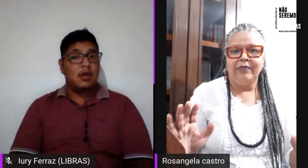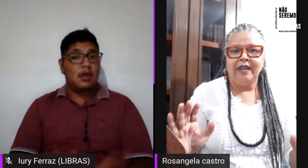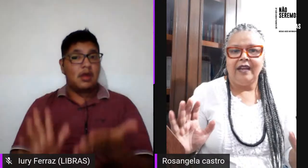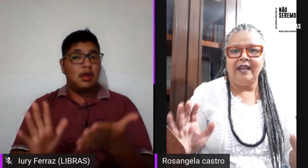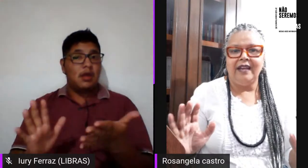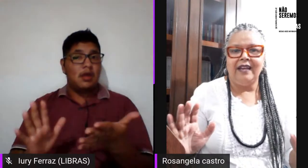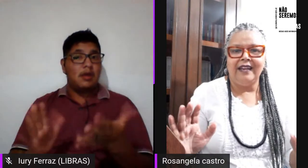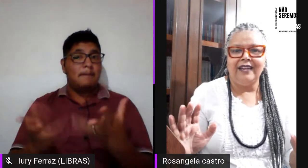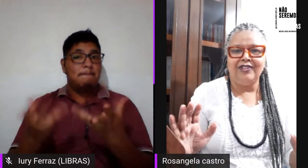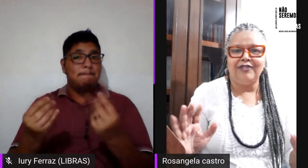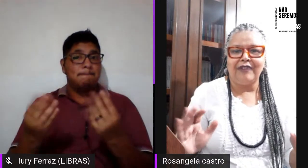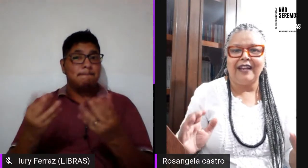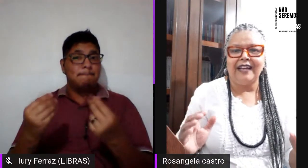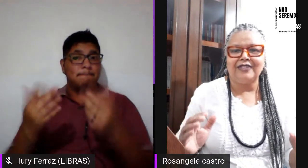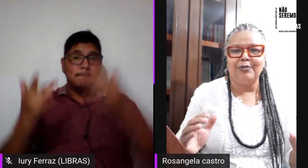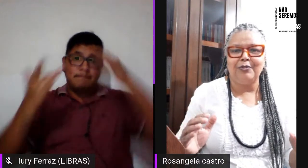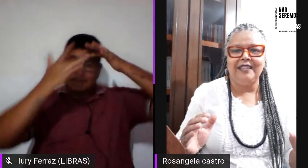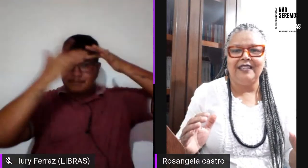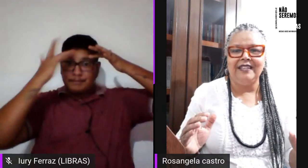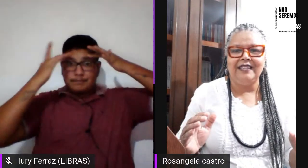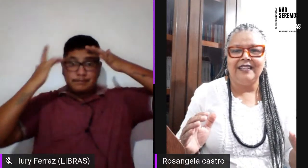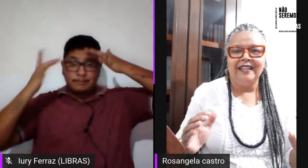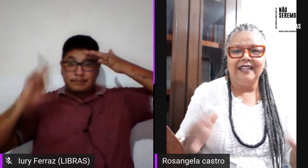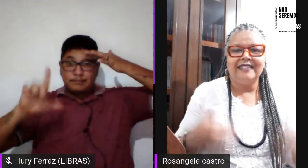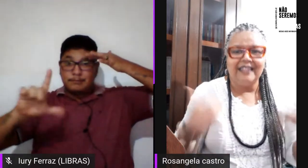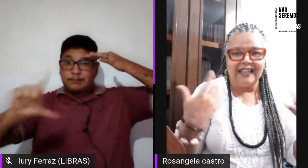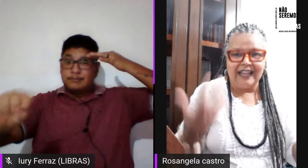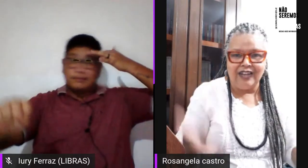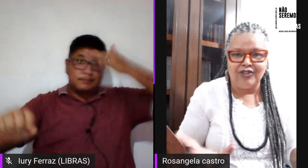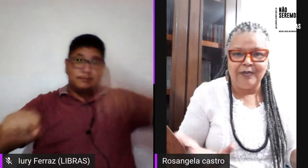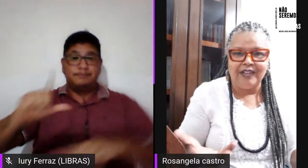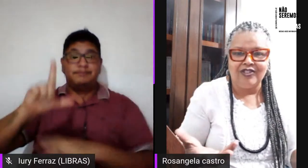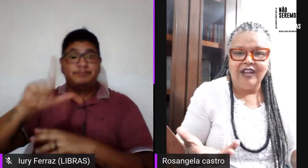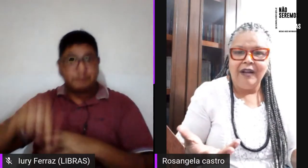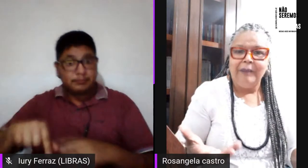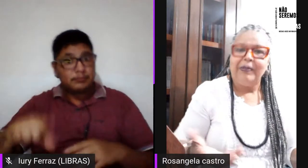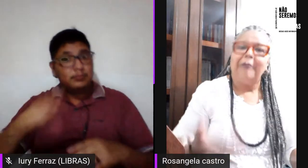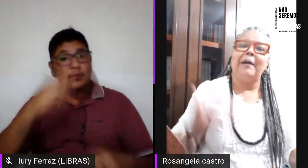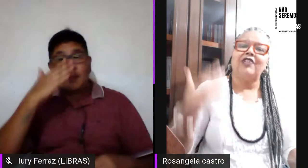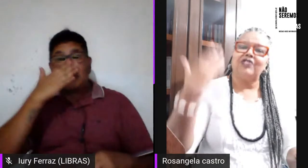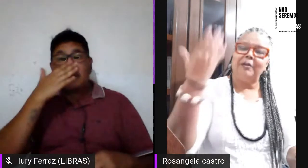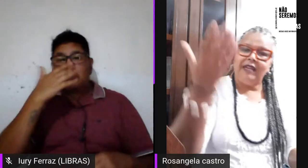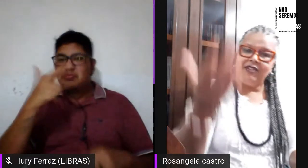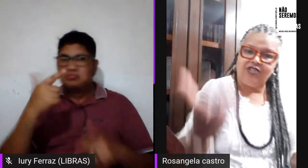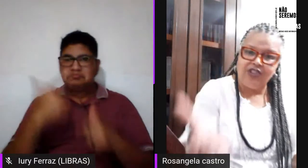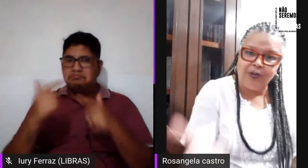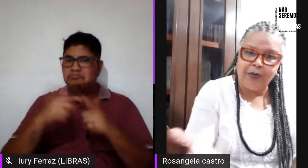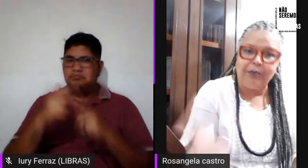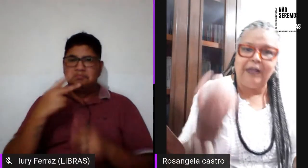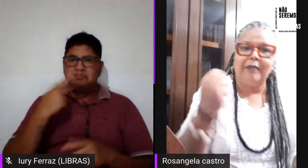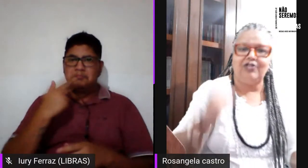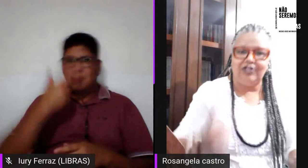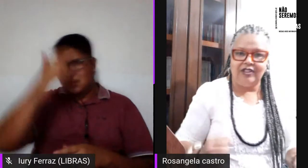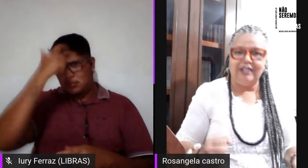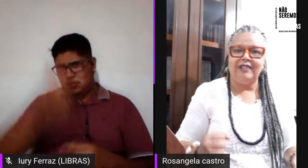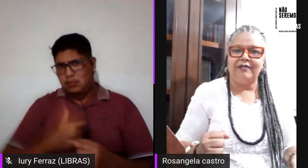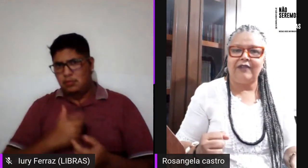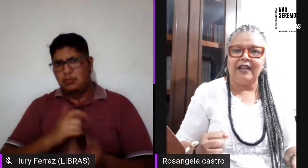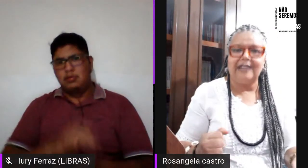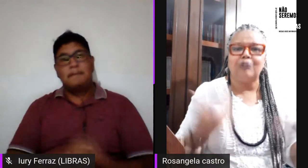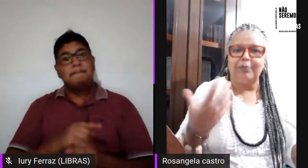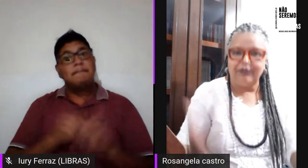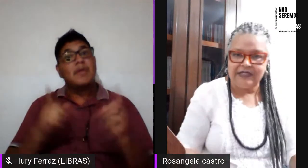de falar sobre serem lésbicas, mas também tinham problemas de